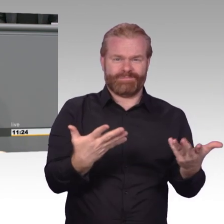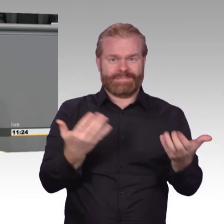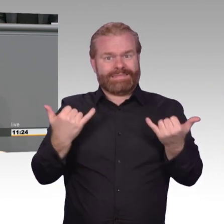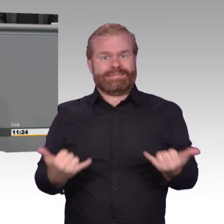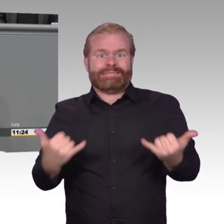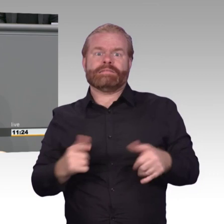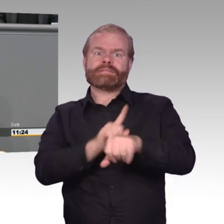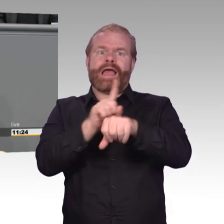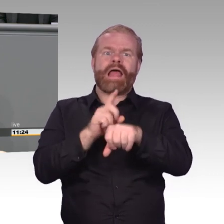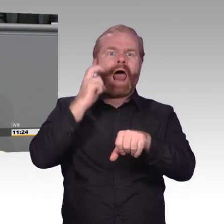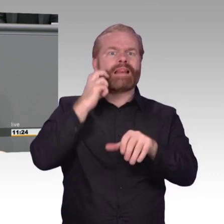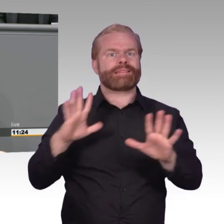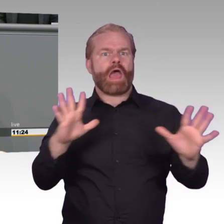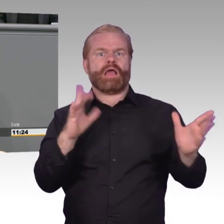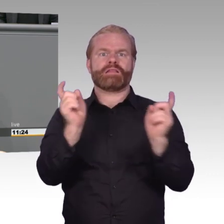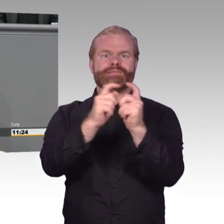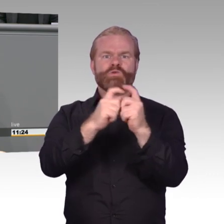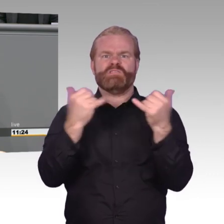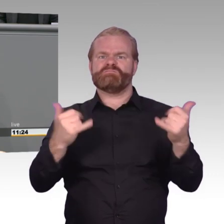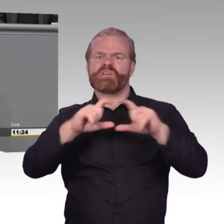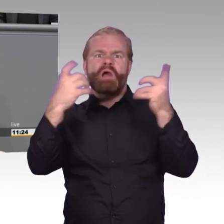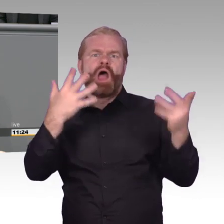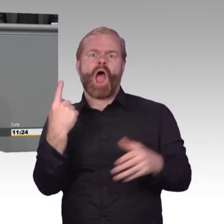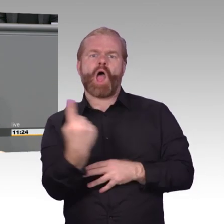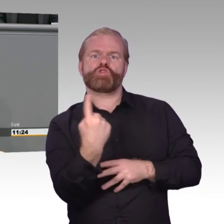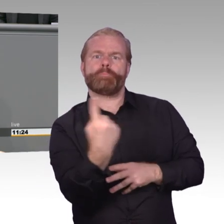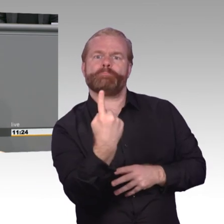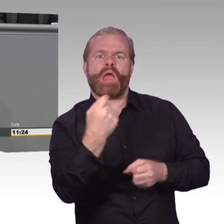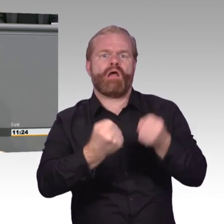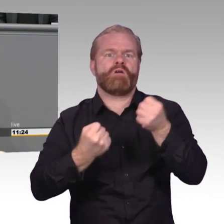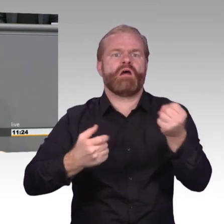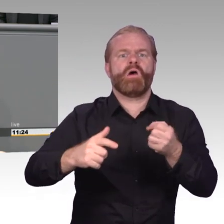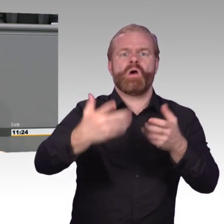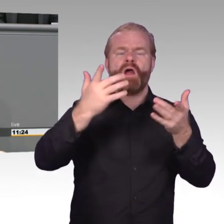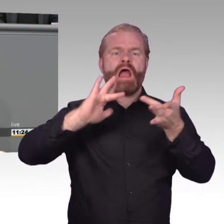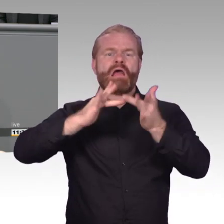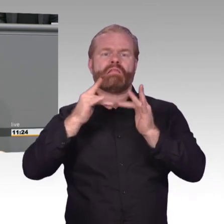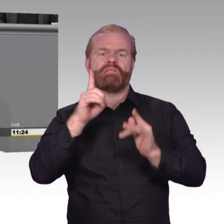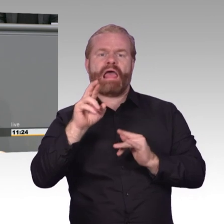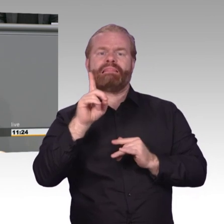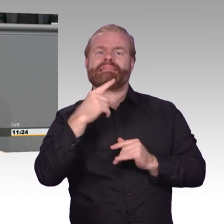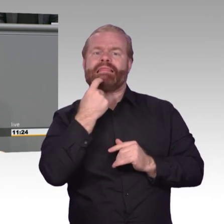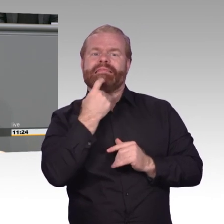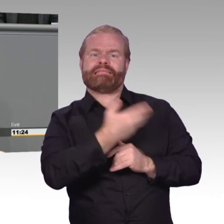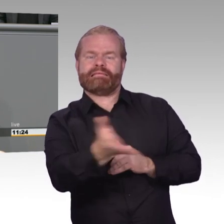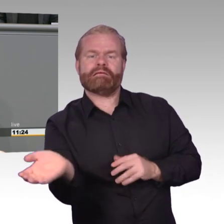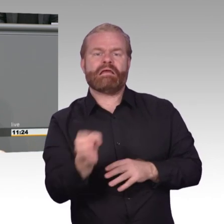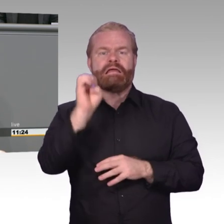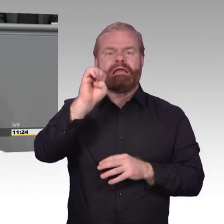öffentliche Verwaltung kann hier mit einem guten Beispiel vorangehen. Den Vorschlag, dass sie die Verwendung von Verschlüsselungstheorien fördert, dem können wir gerne folgen.